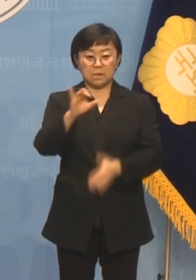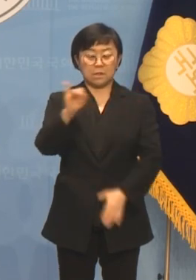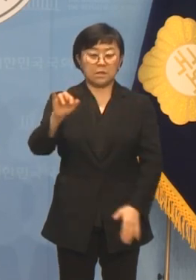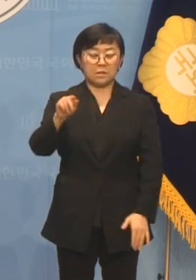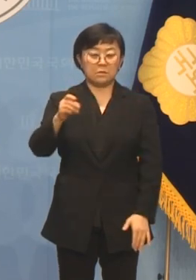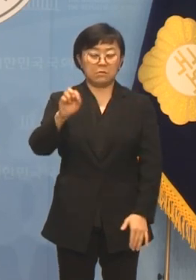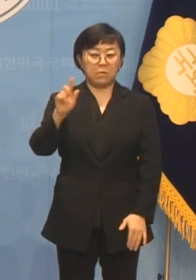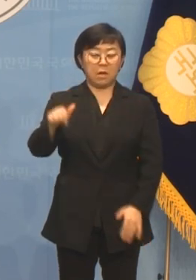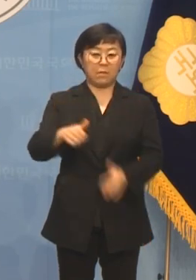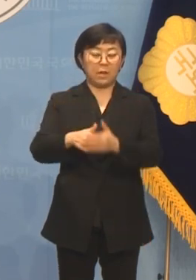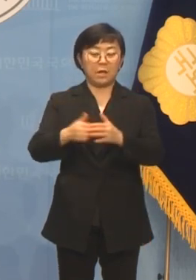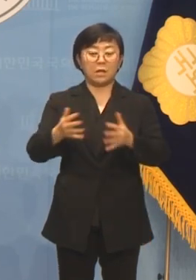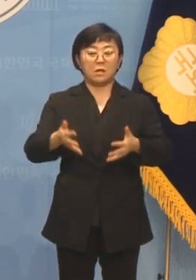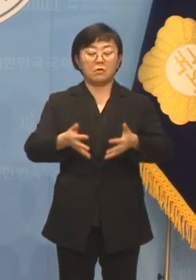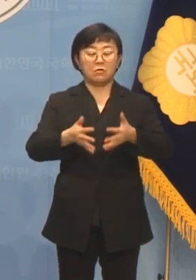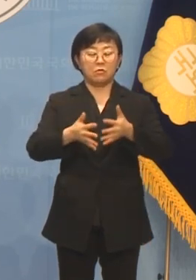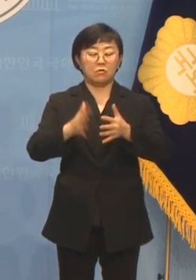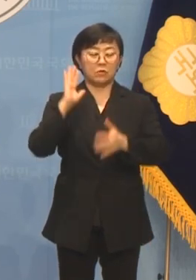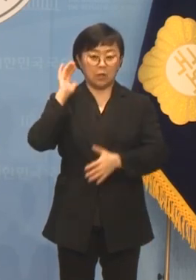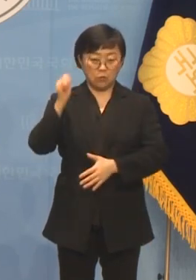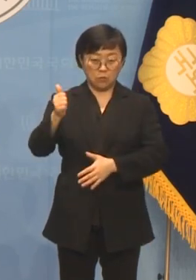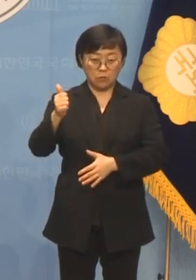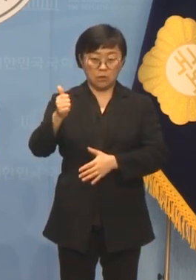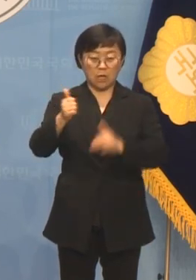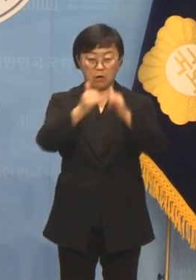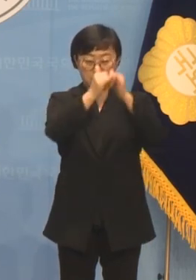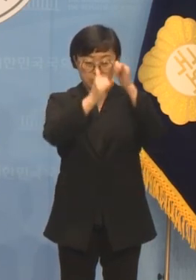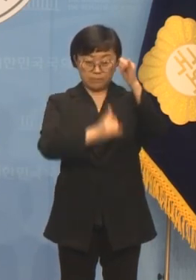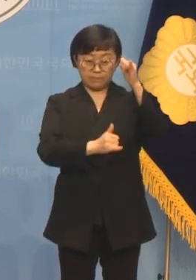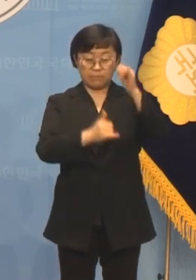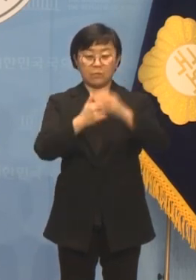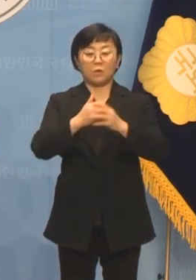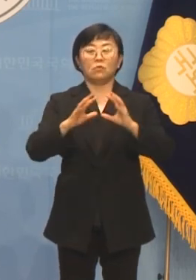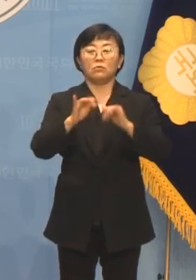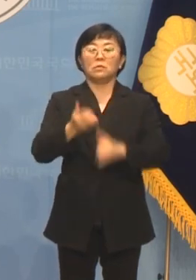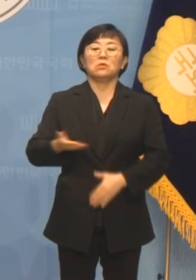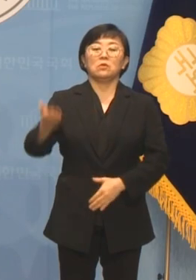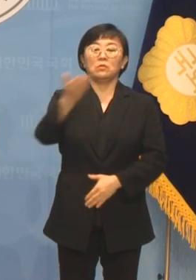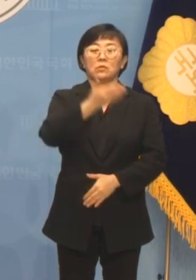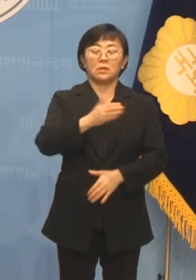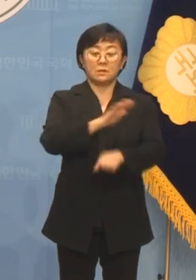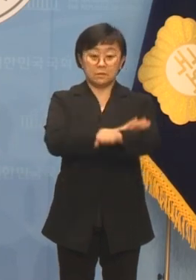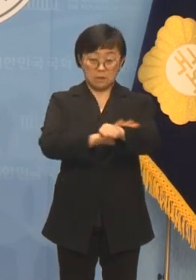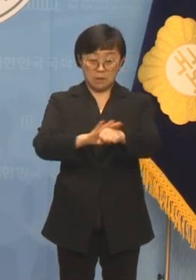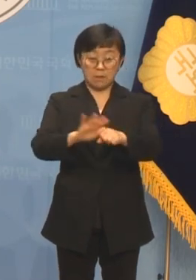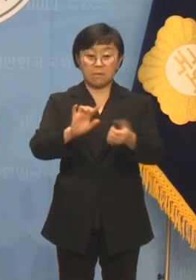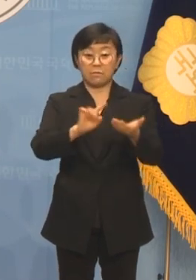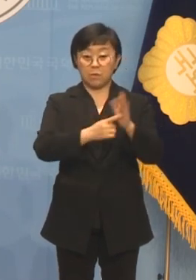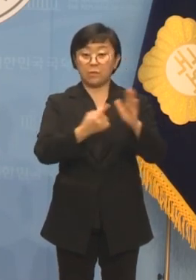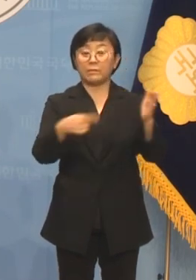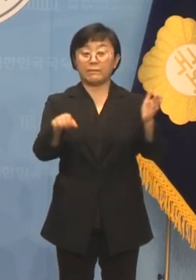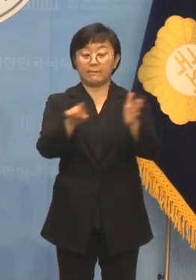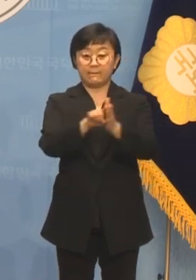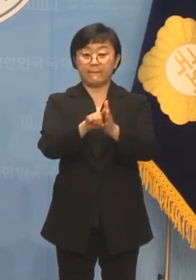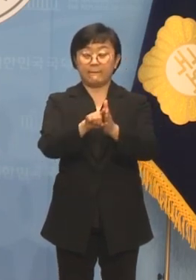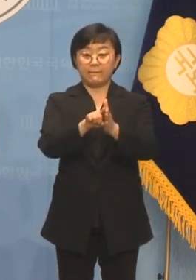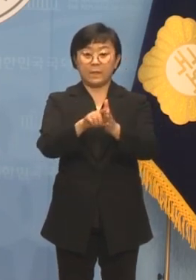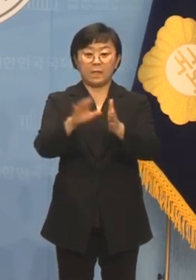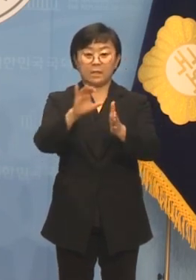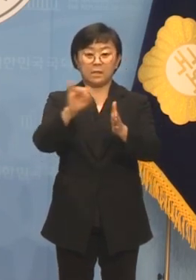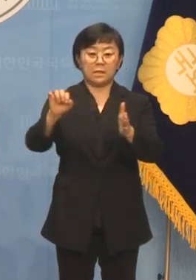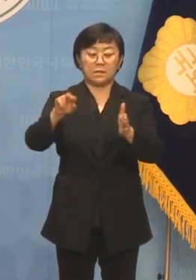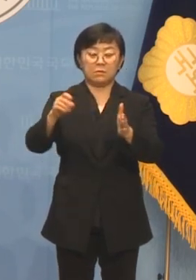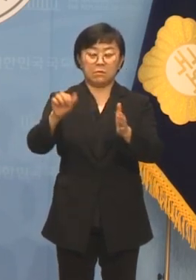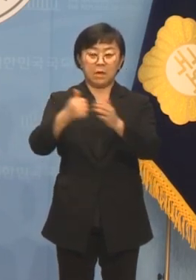건국 대통령의 업적을 국민 여러분께 제대로 알릴 수 있도록 이승만